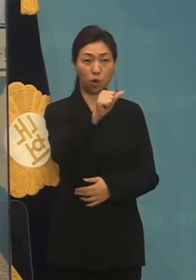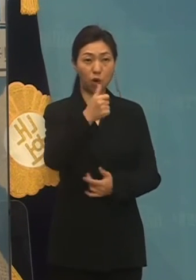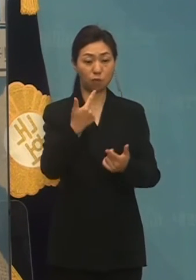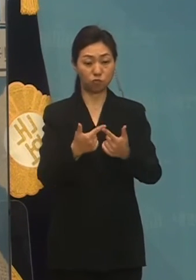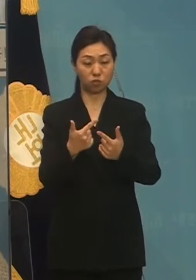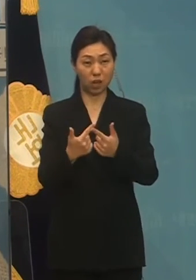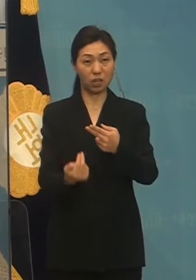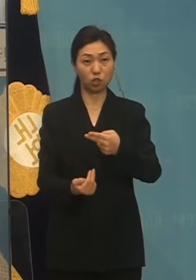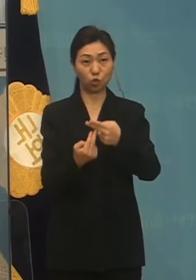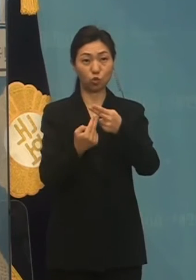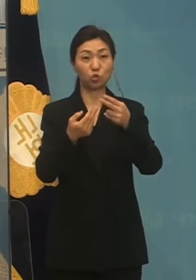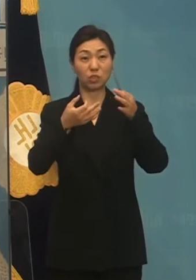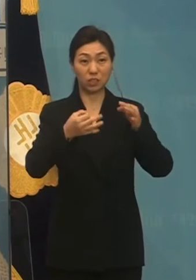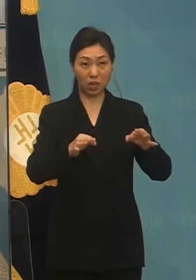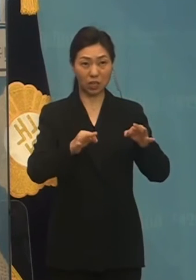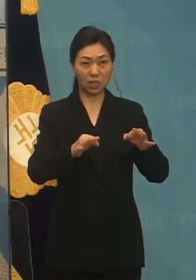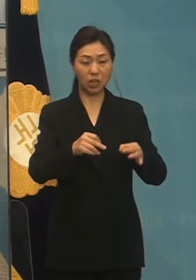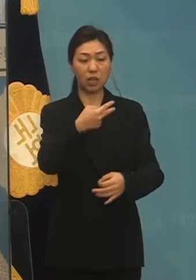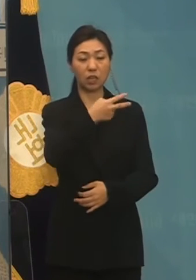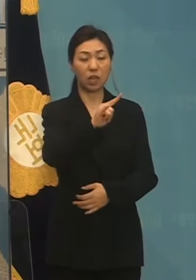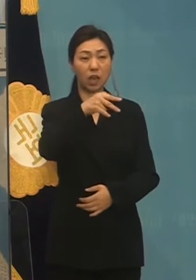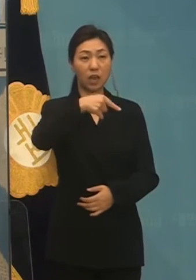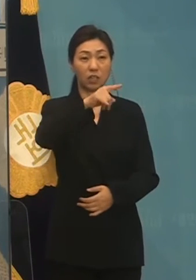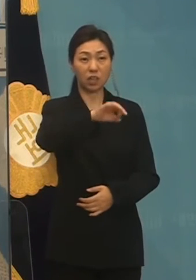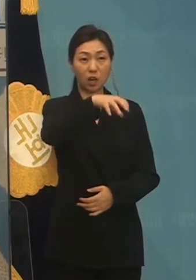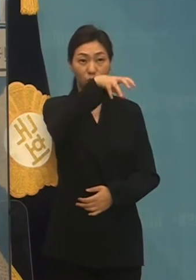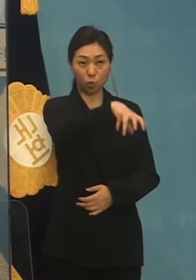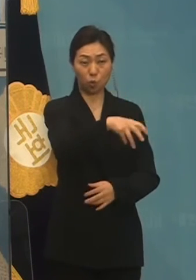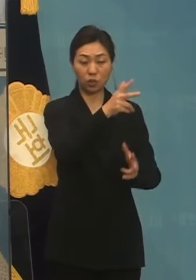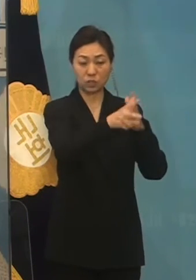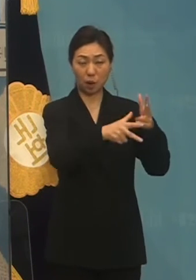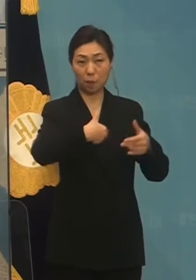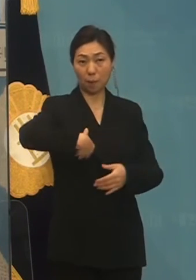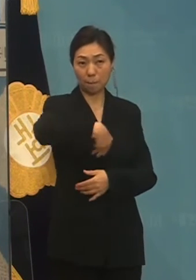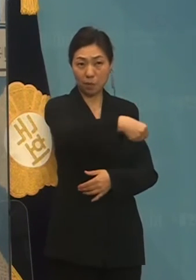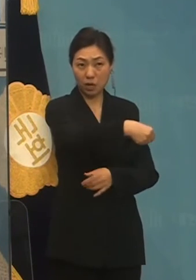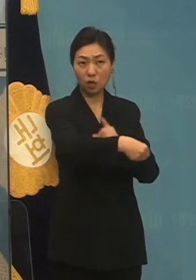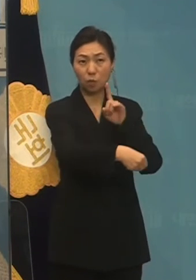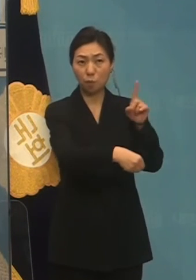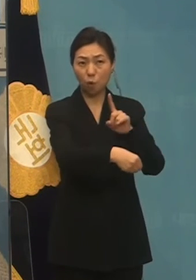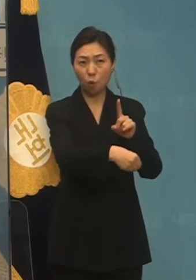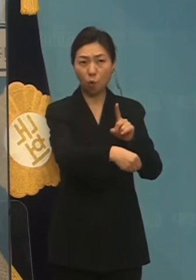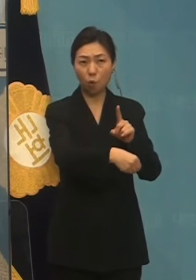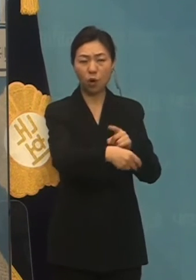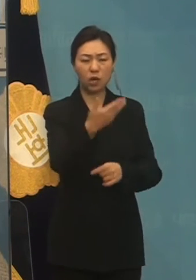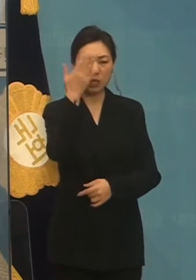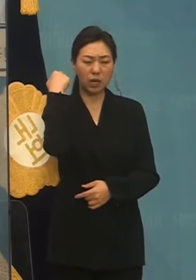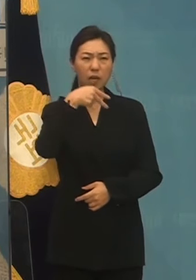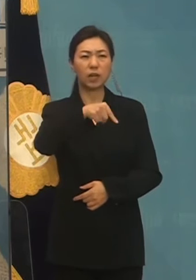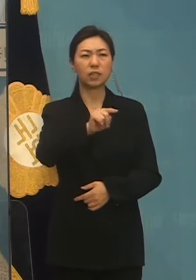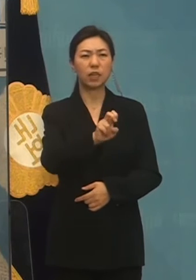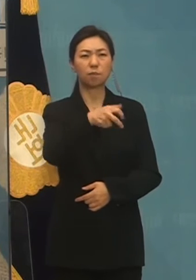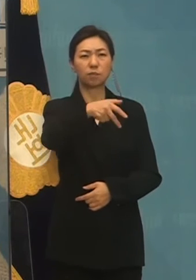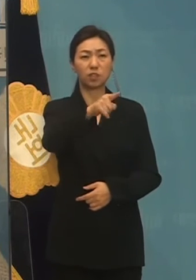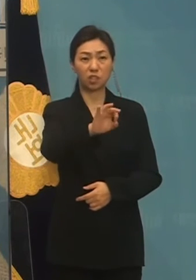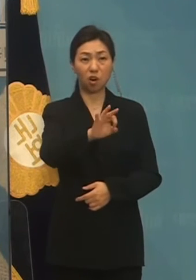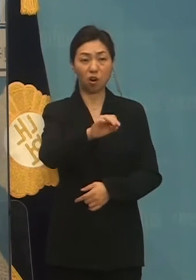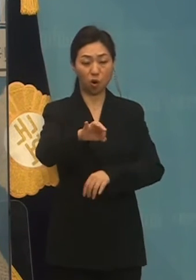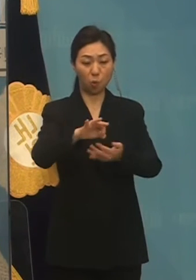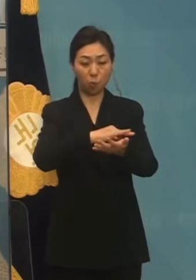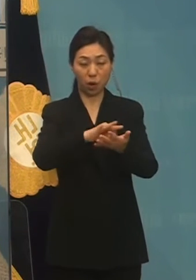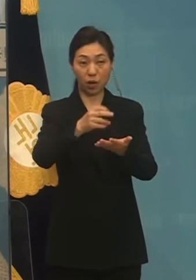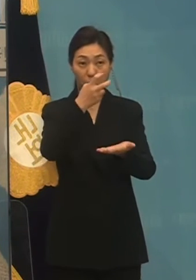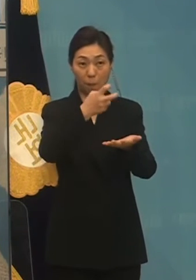대장동 사업자에 해준 대출은 2011년 발표된 삼정회계 법인이 제출한 보고서에 따르면